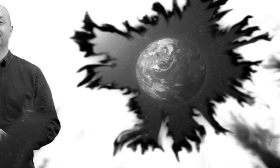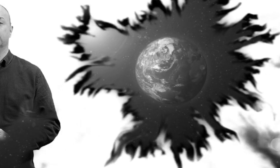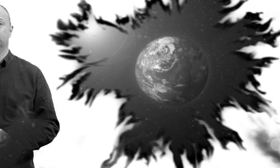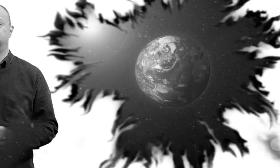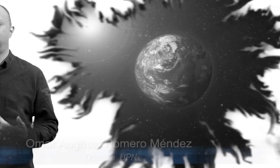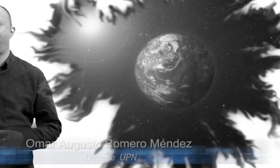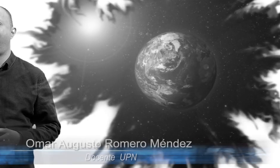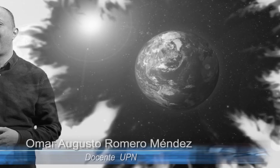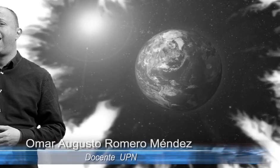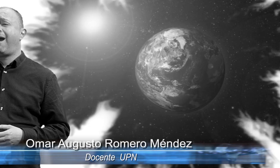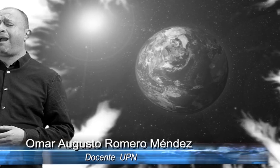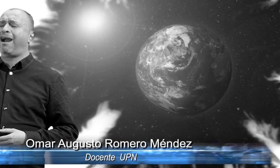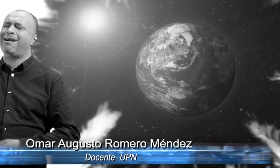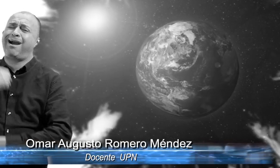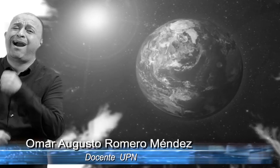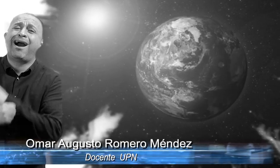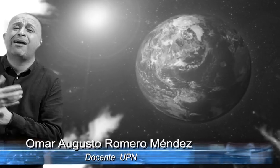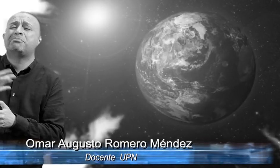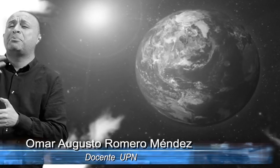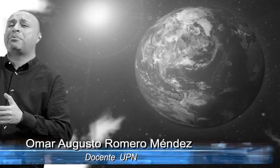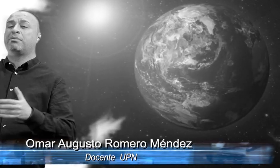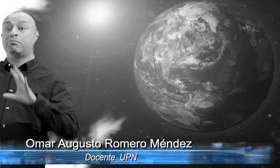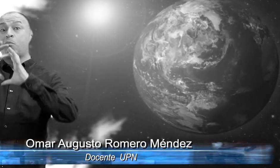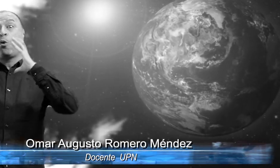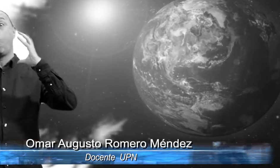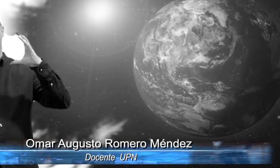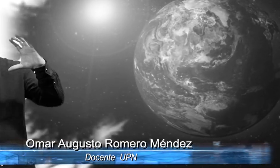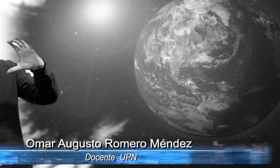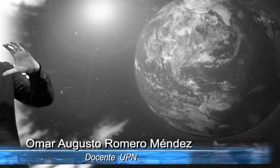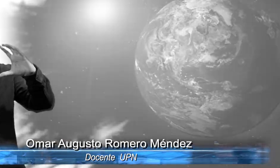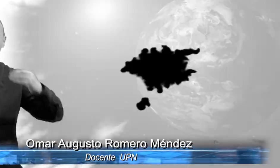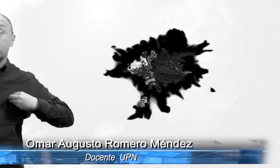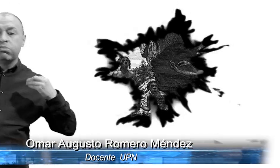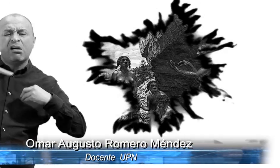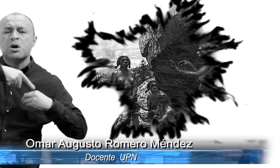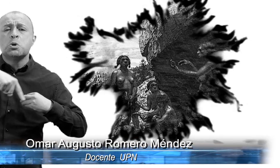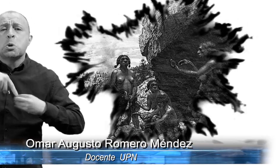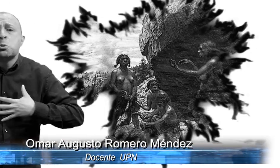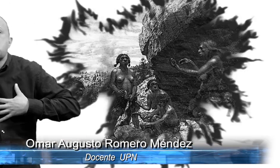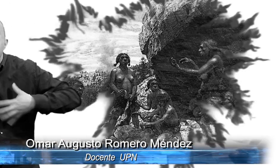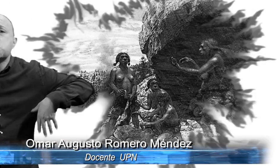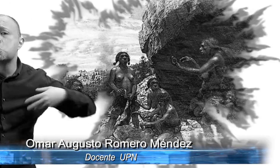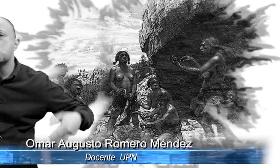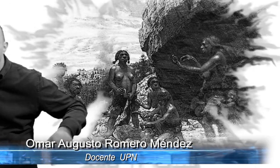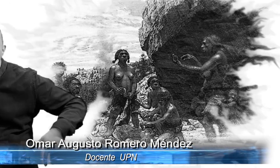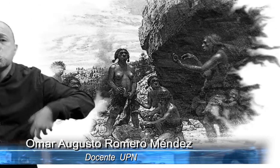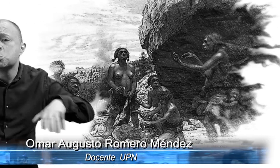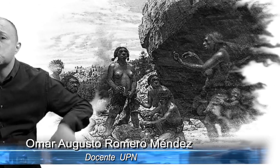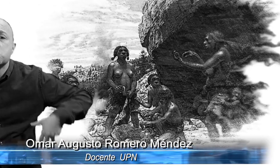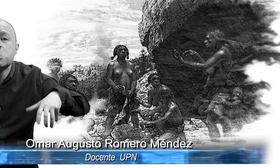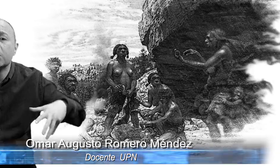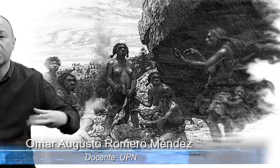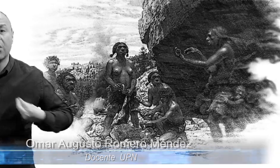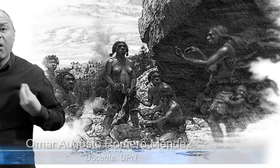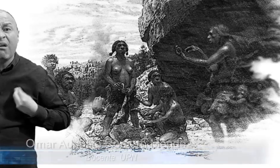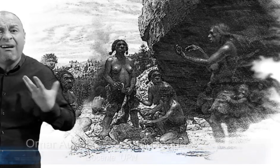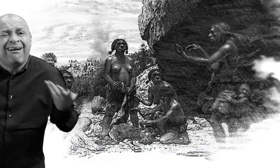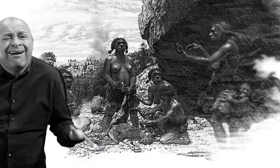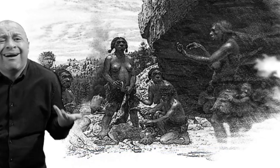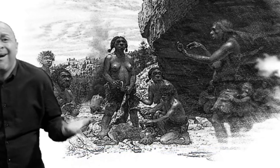Hace millions of years, the Earth was inhabited by primitive those who dedicated their life to perform different